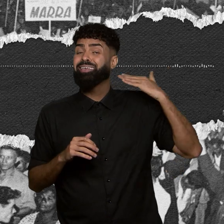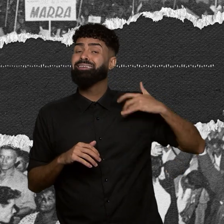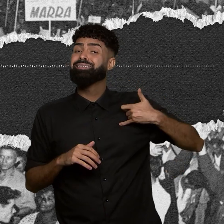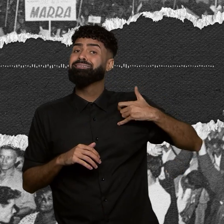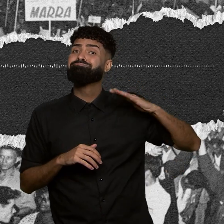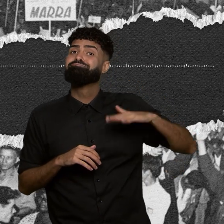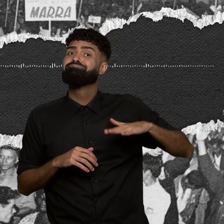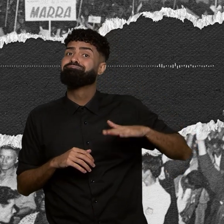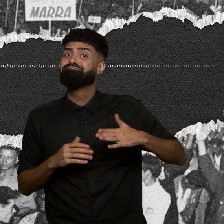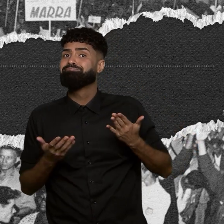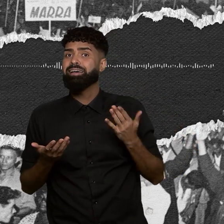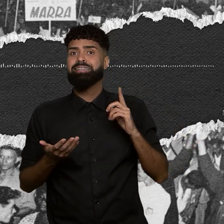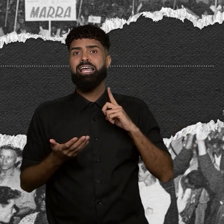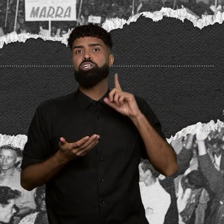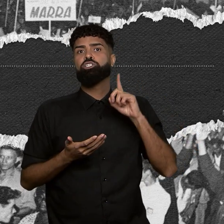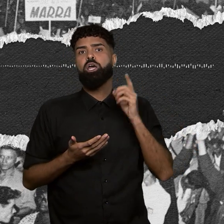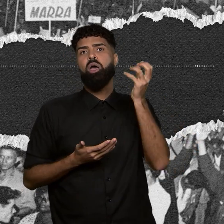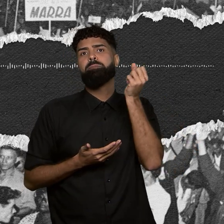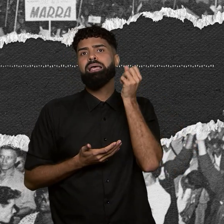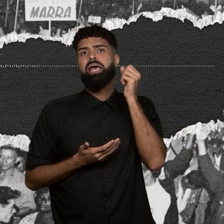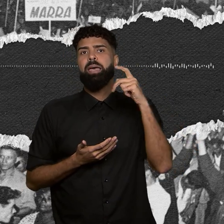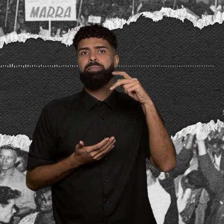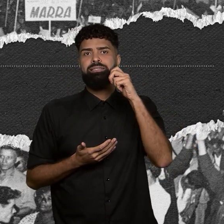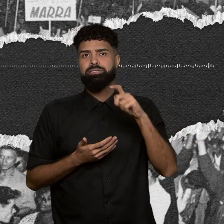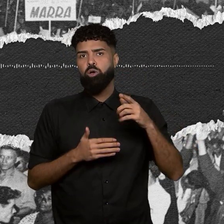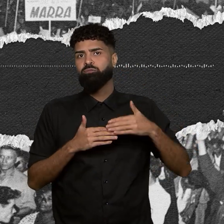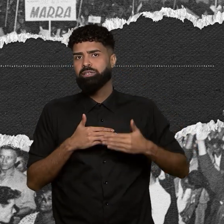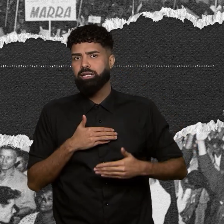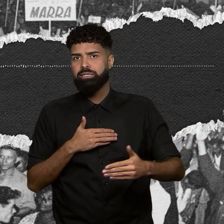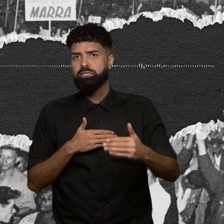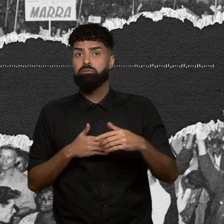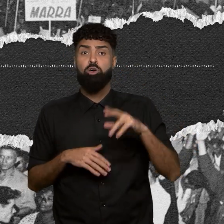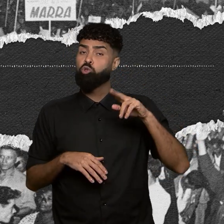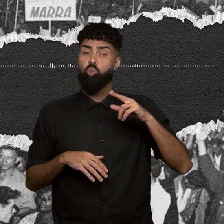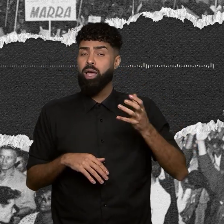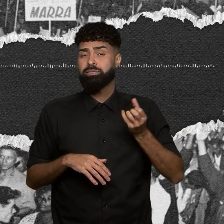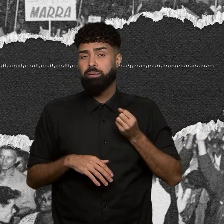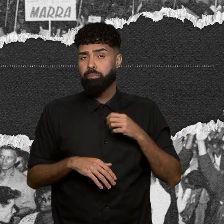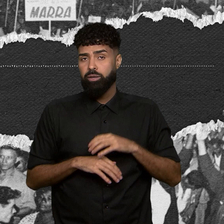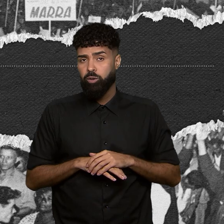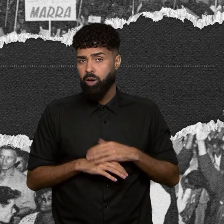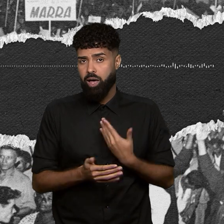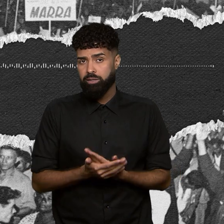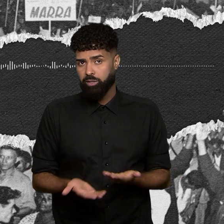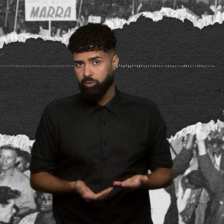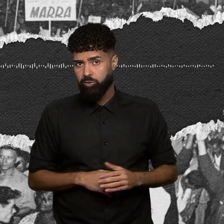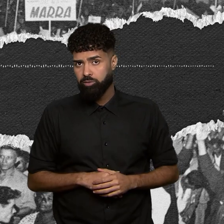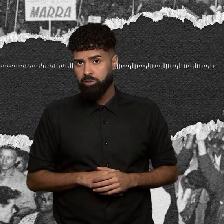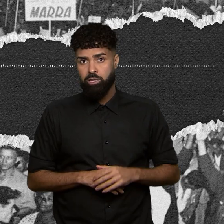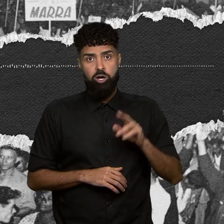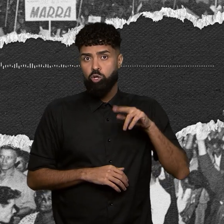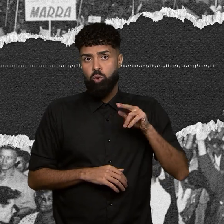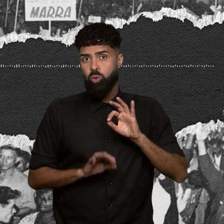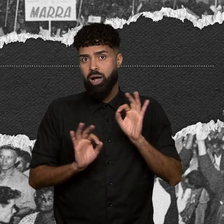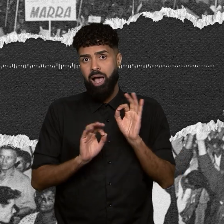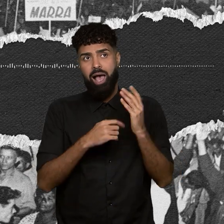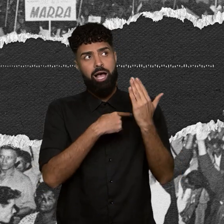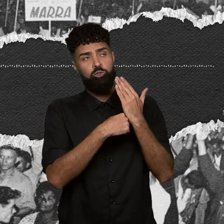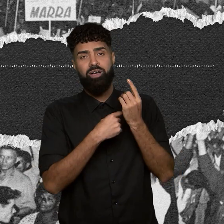tínhamos direito a uma pensão vitalícia. Nós nunca recebemos até hoje, nunca tivemos ajuda financeira de ninguém.